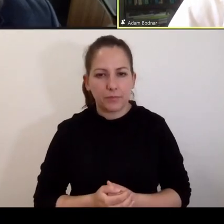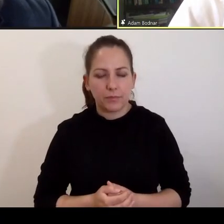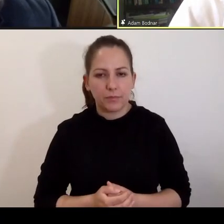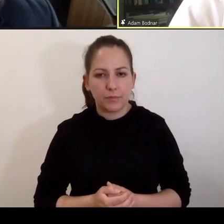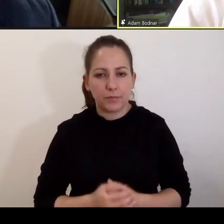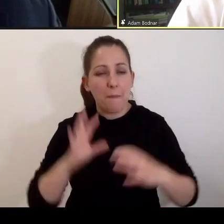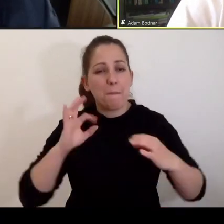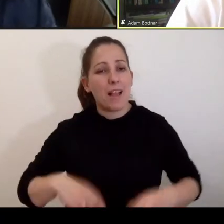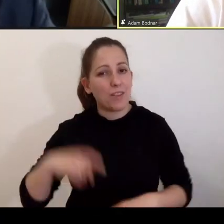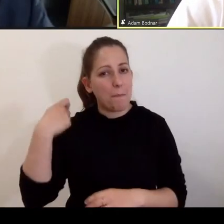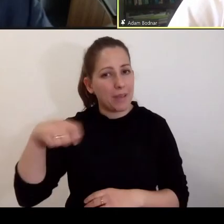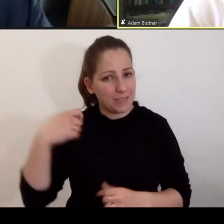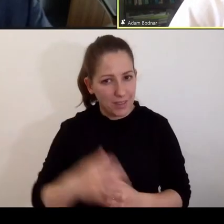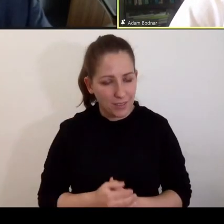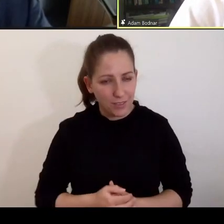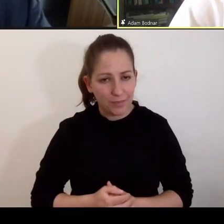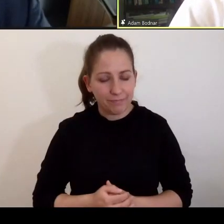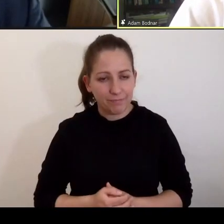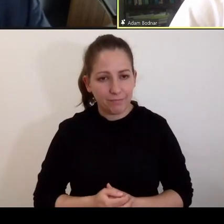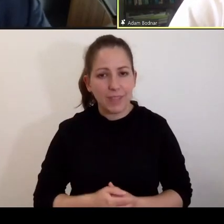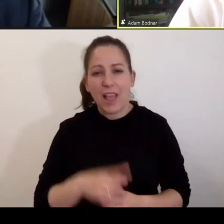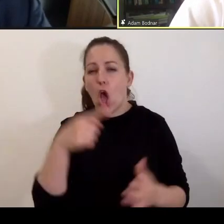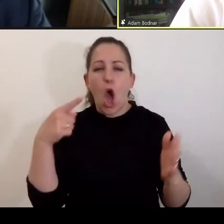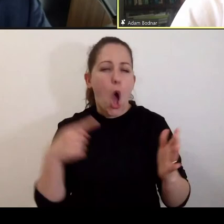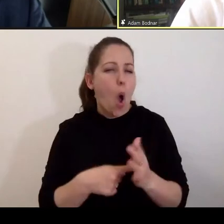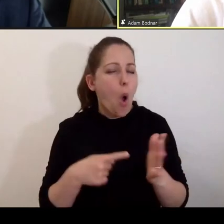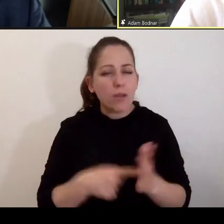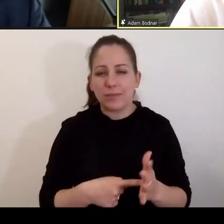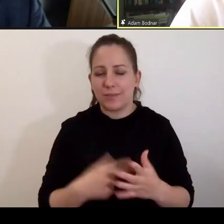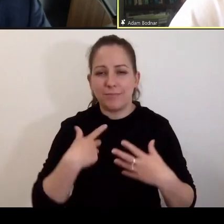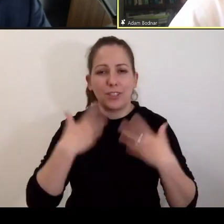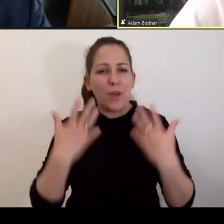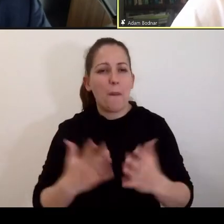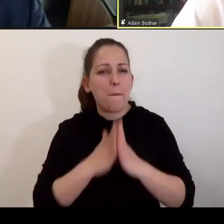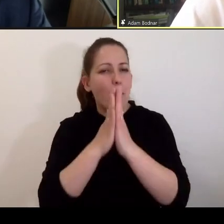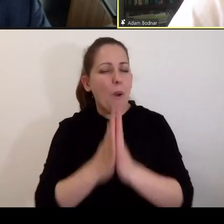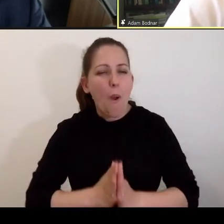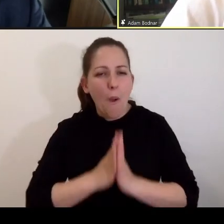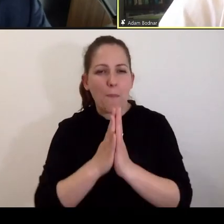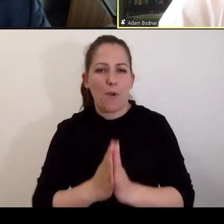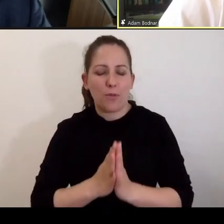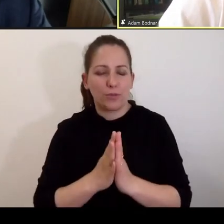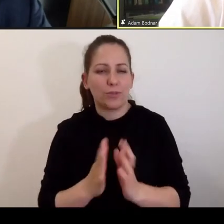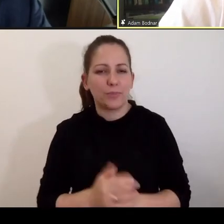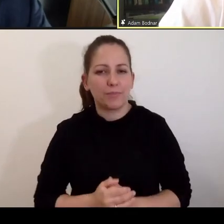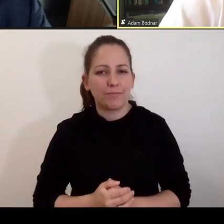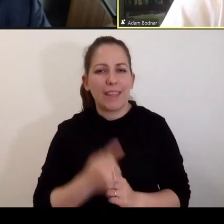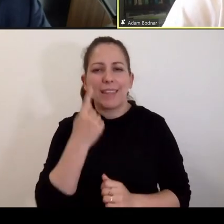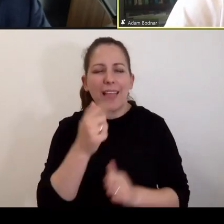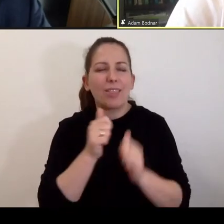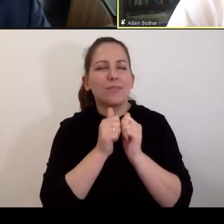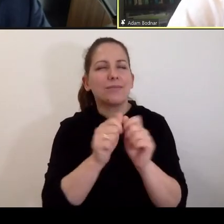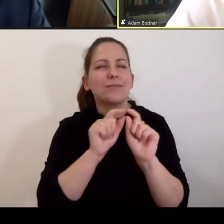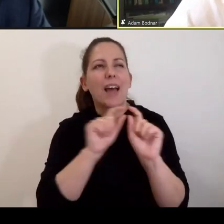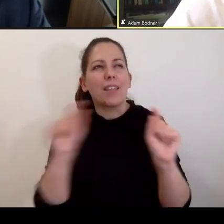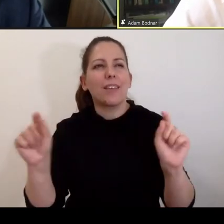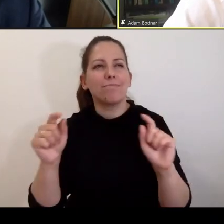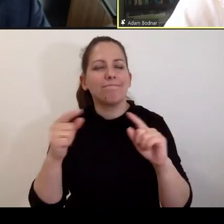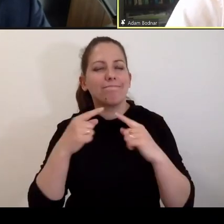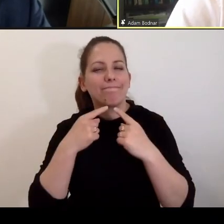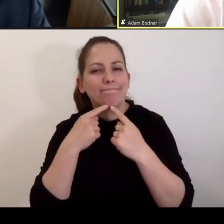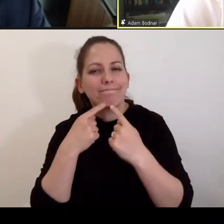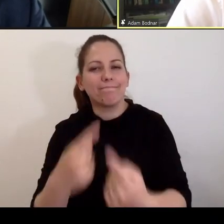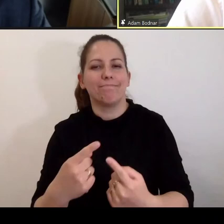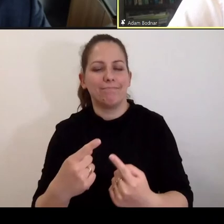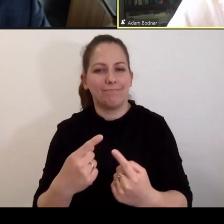Panie Prezydencie, na sam koniec chciałbym poprosić o jedno zdanie przesłania. Takie jedno